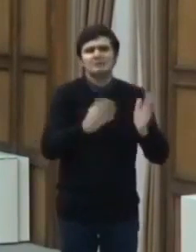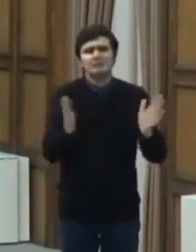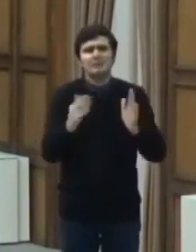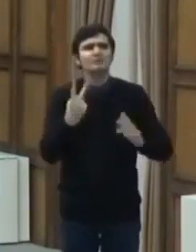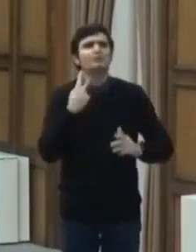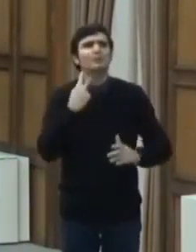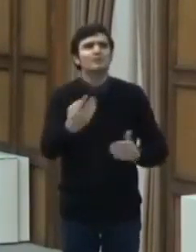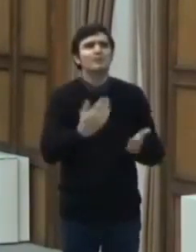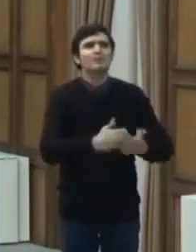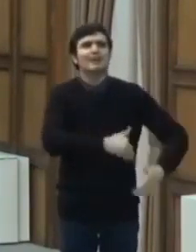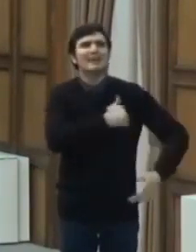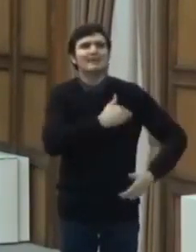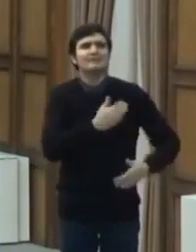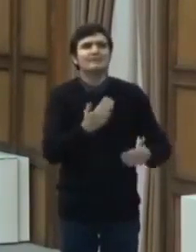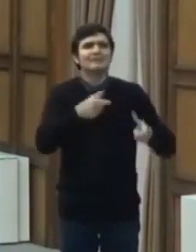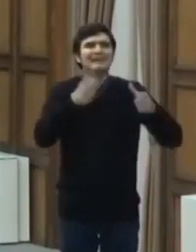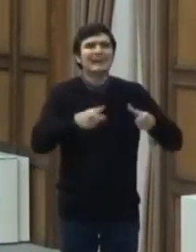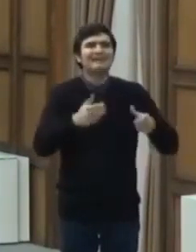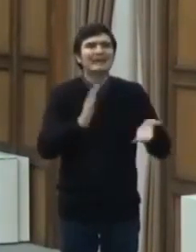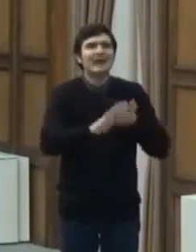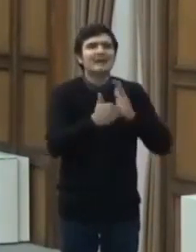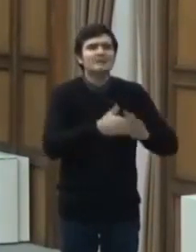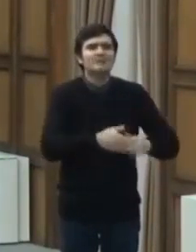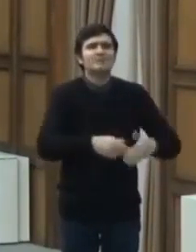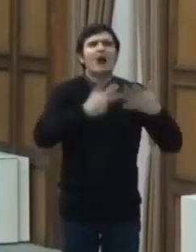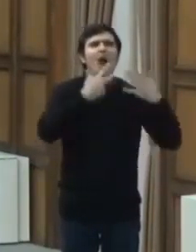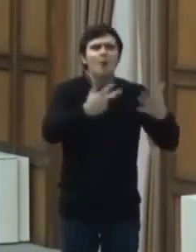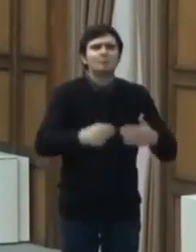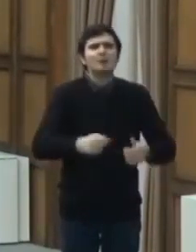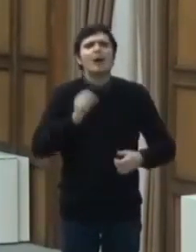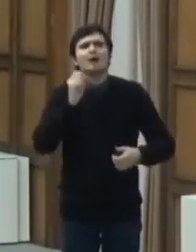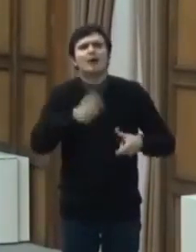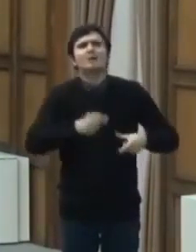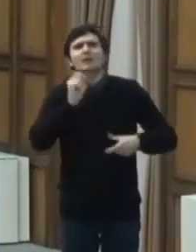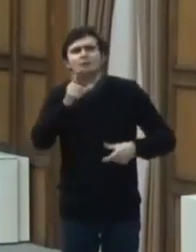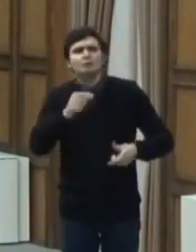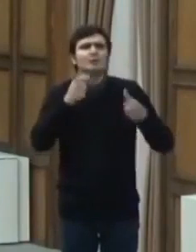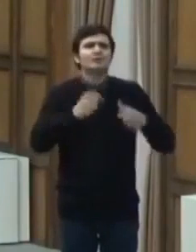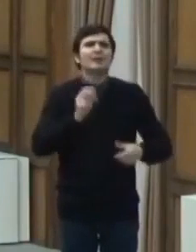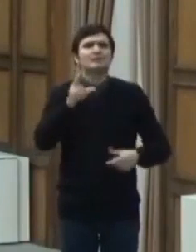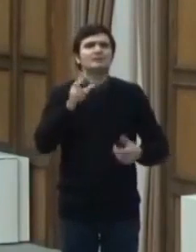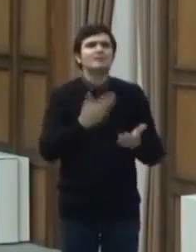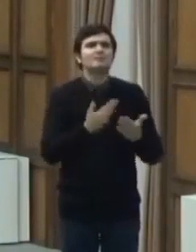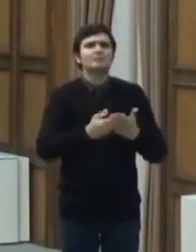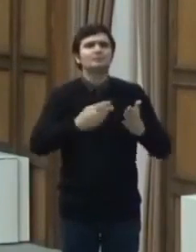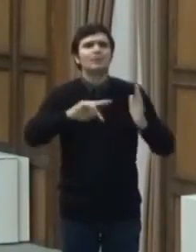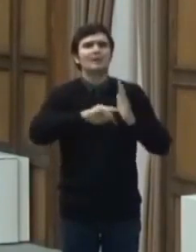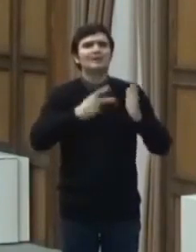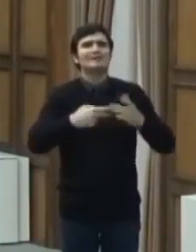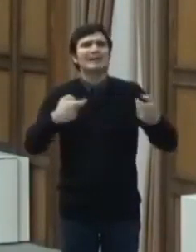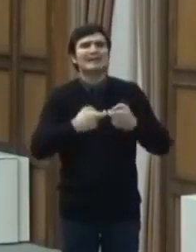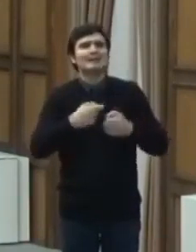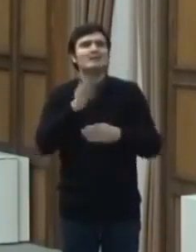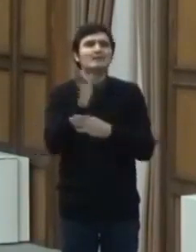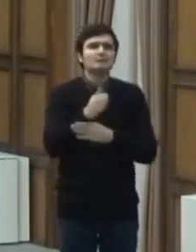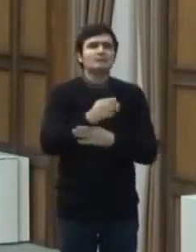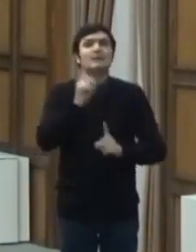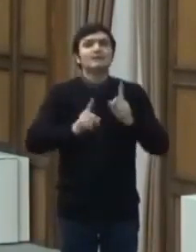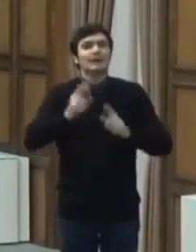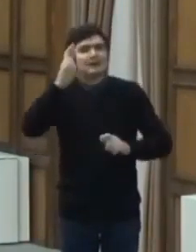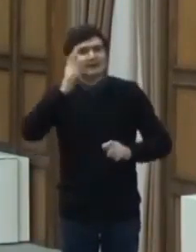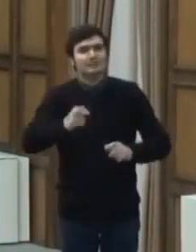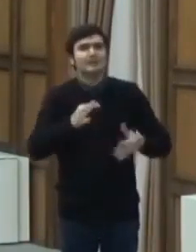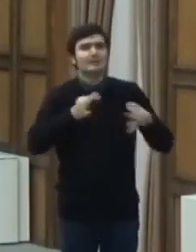săptămâni pentru elevii claselor terminale a 8-a, a 12-a, a 13-lea, precum și pentru organizarea examenilor naționale în condițiile respectării măsurilor de